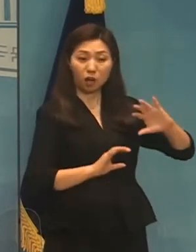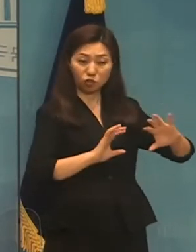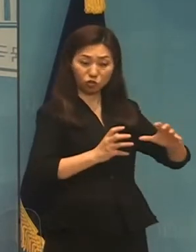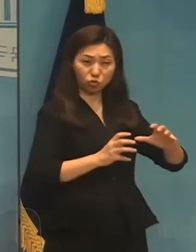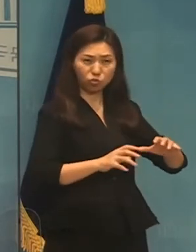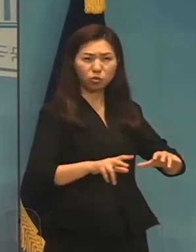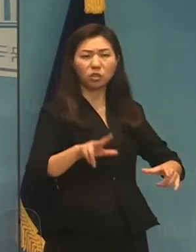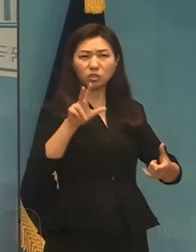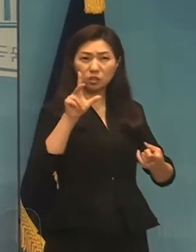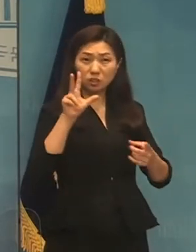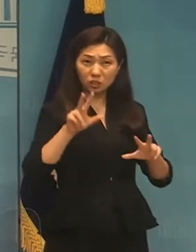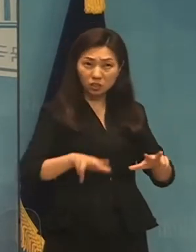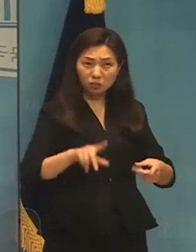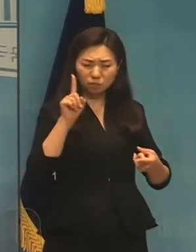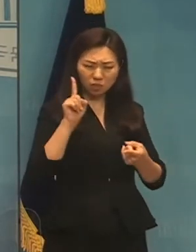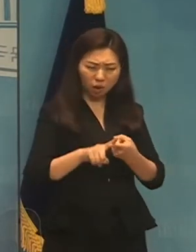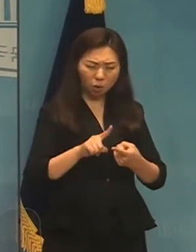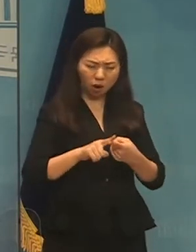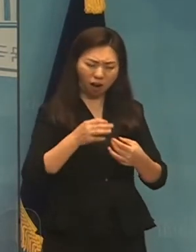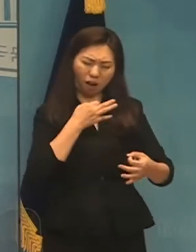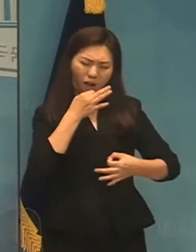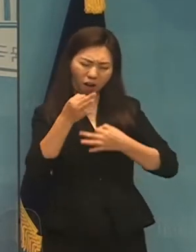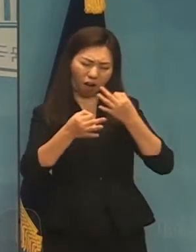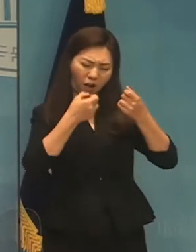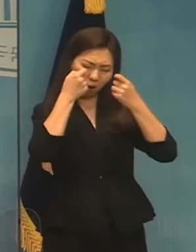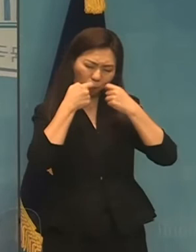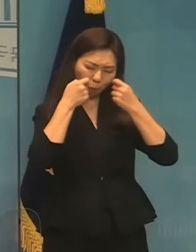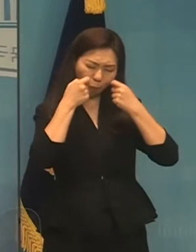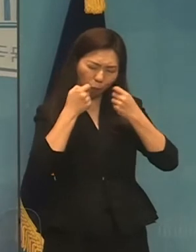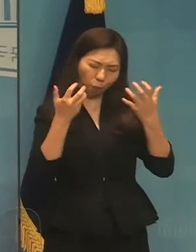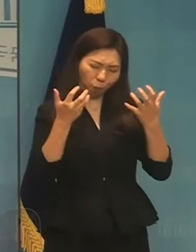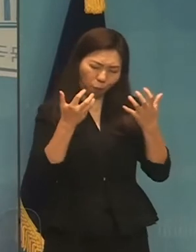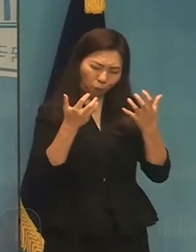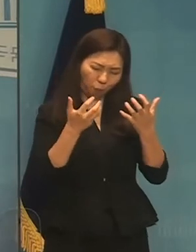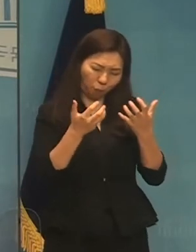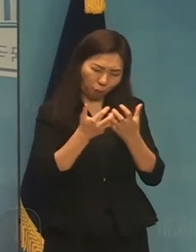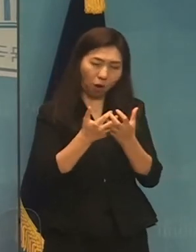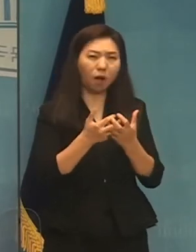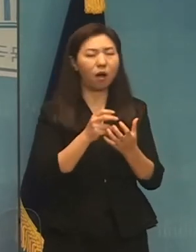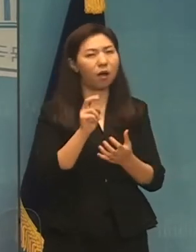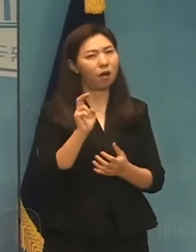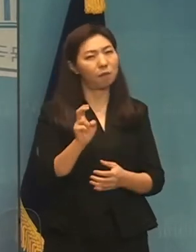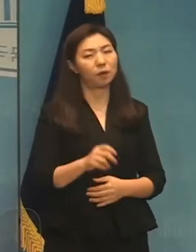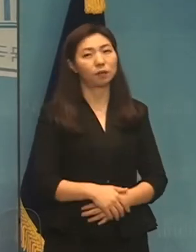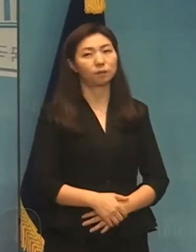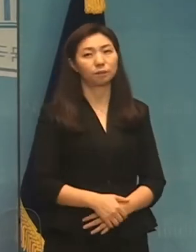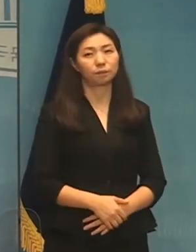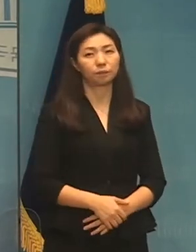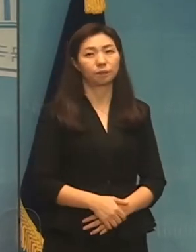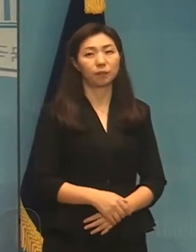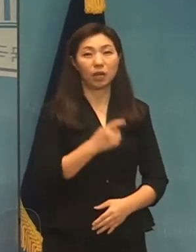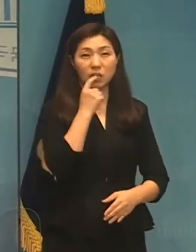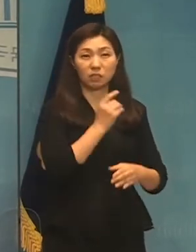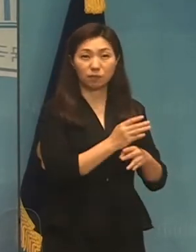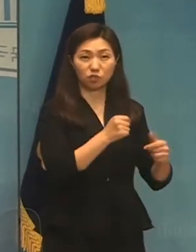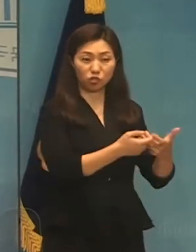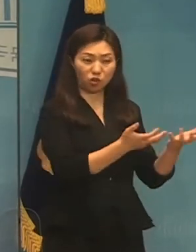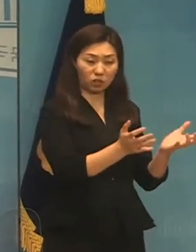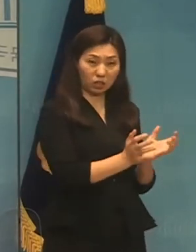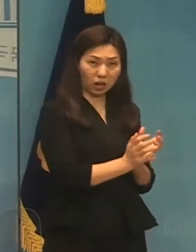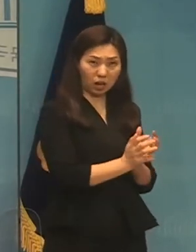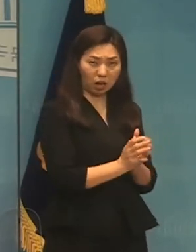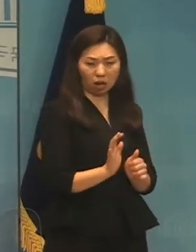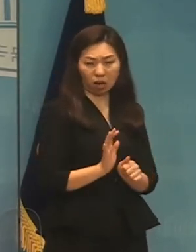원성과 절규가 가득 찰 수 있다고 감히 말씀드립니다. 민주당에서 우세한 여론을